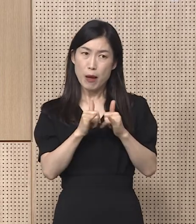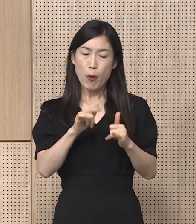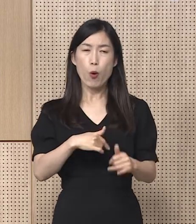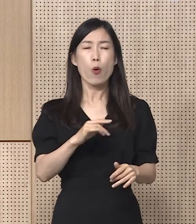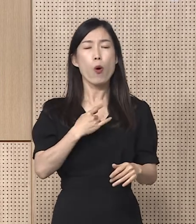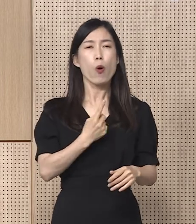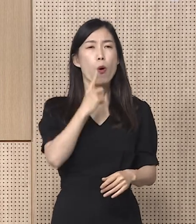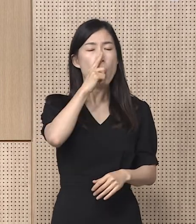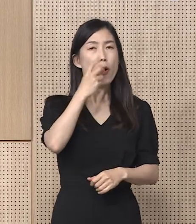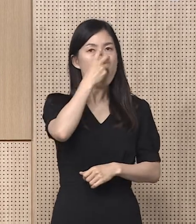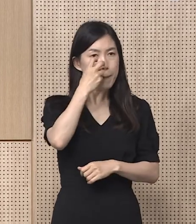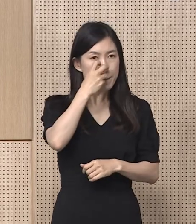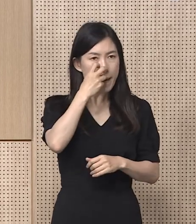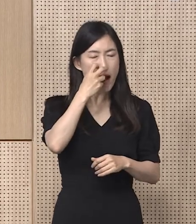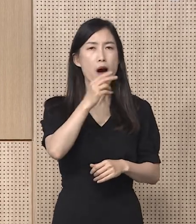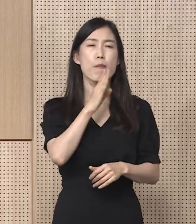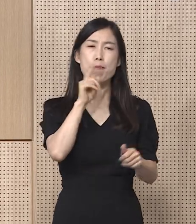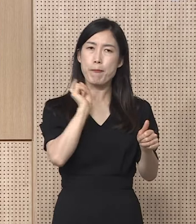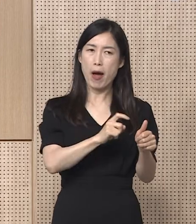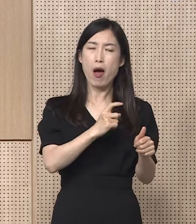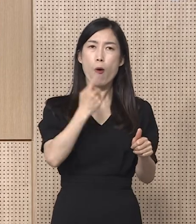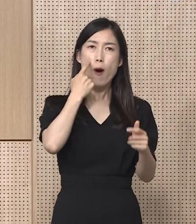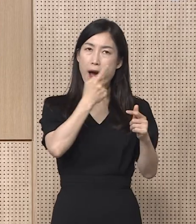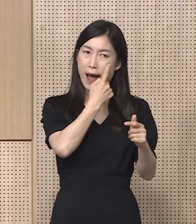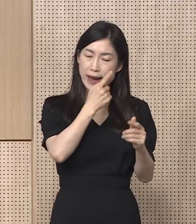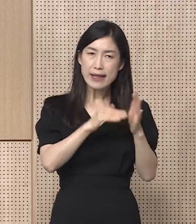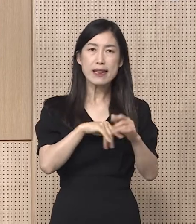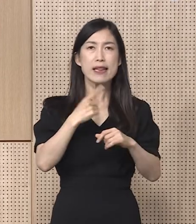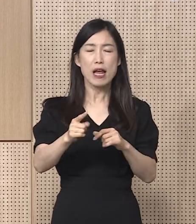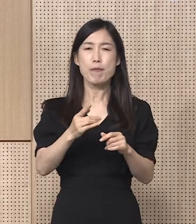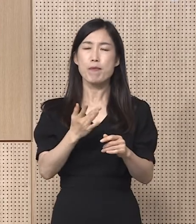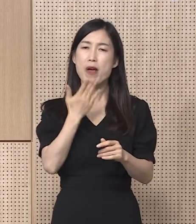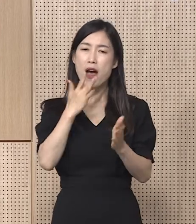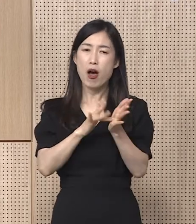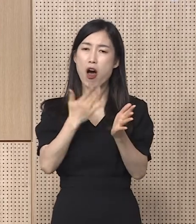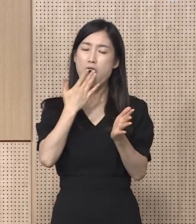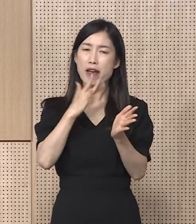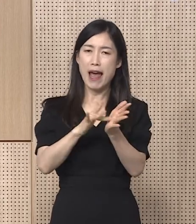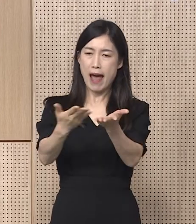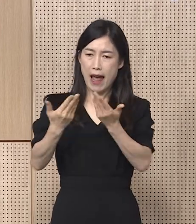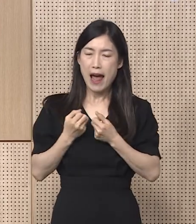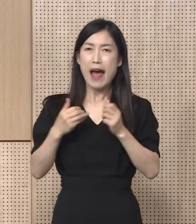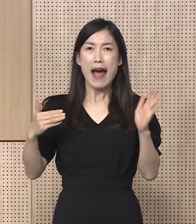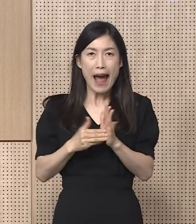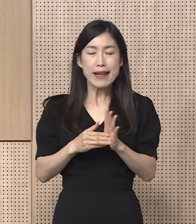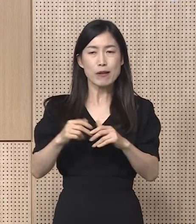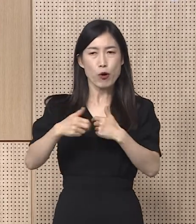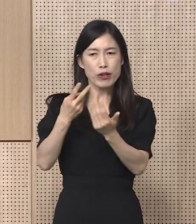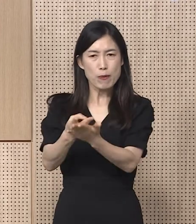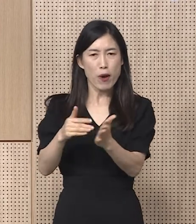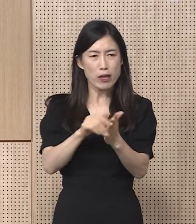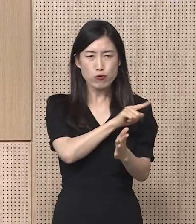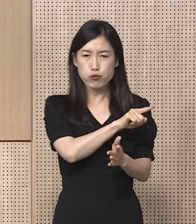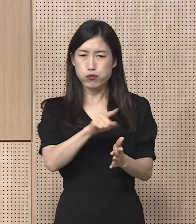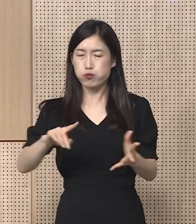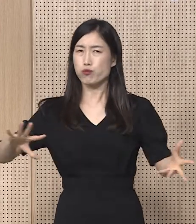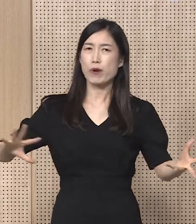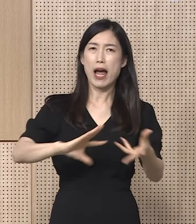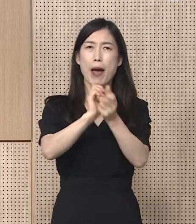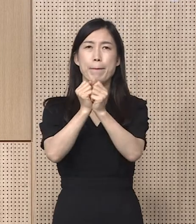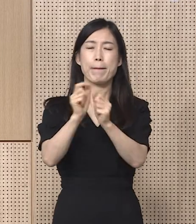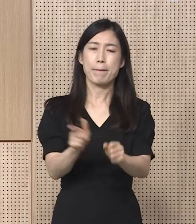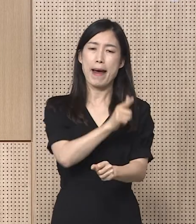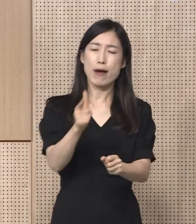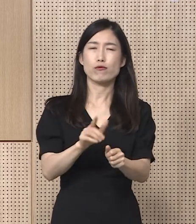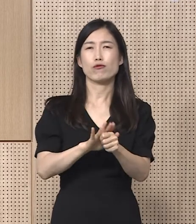검사부터 진료, 먹는 치료제 처방까지 받을 수 있고 신속히 입원이 연계될 수 있도록 하여 고위험군을